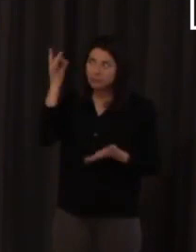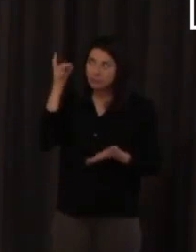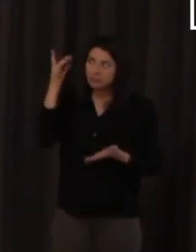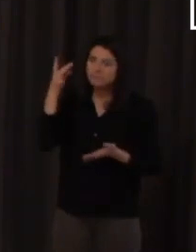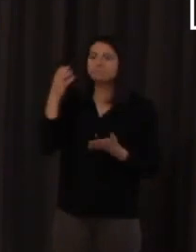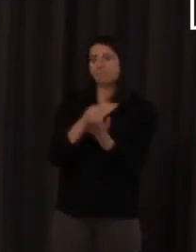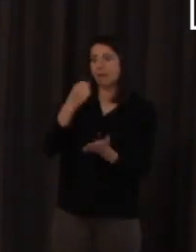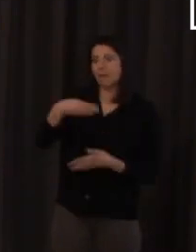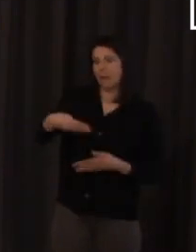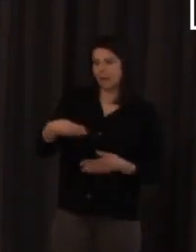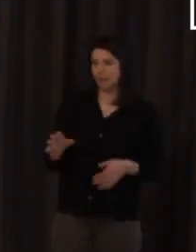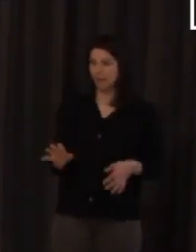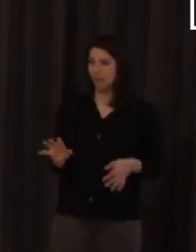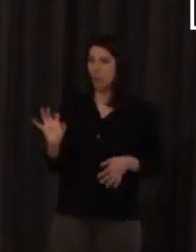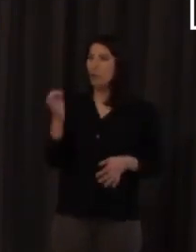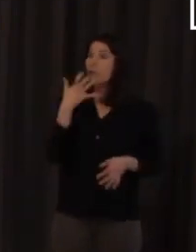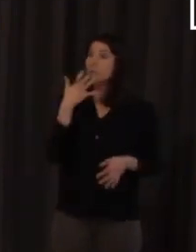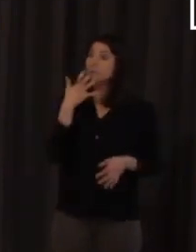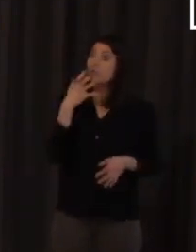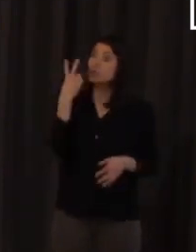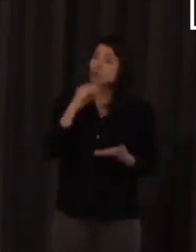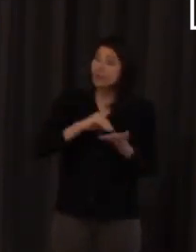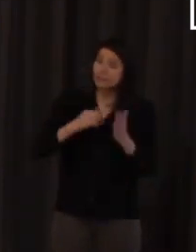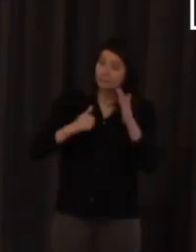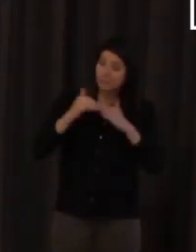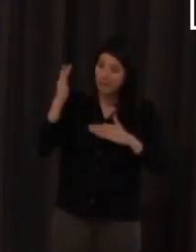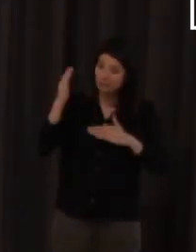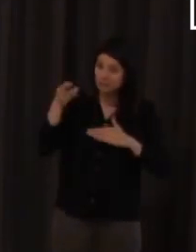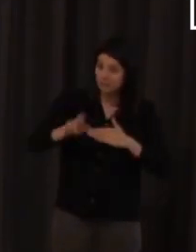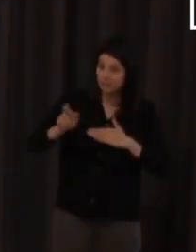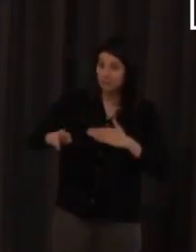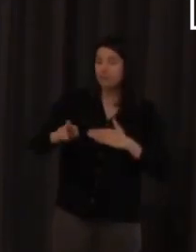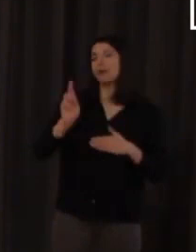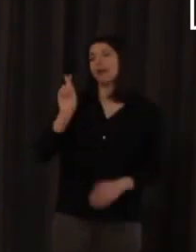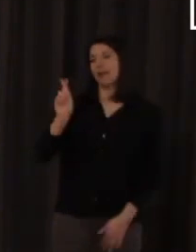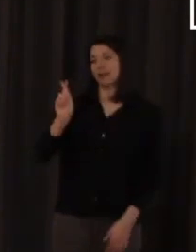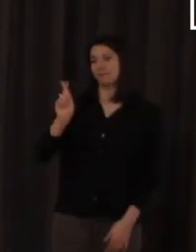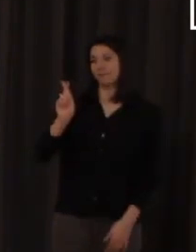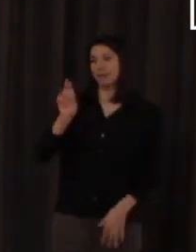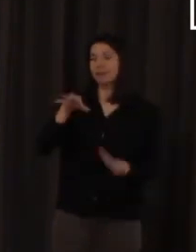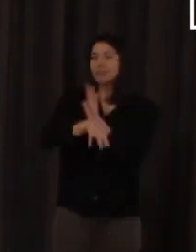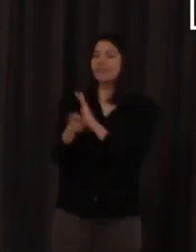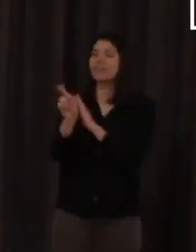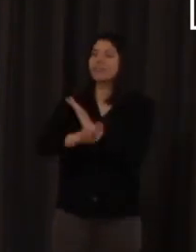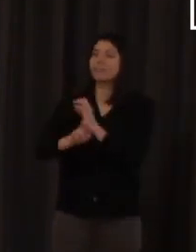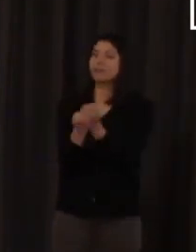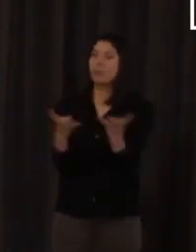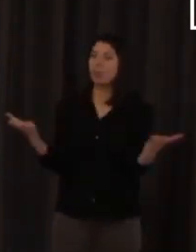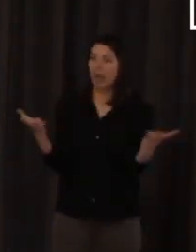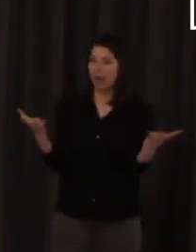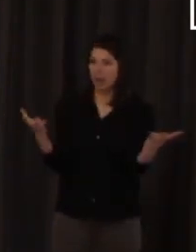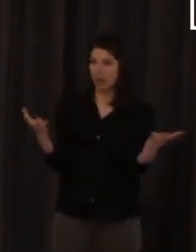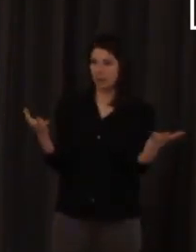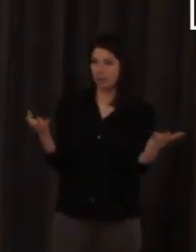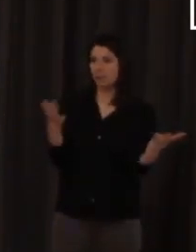o si la repetición es más de dos veces una R repetición plural de más de dos veces como en personas por